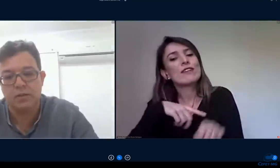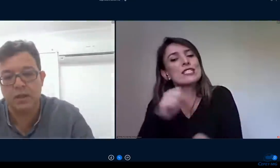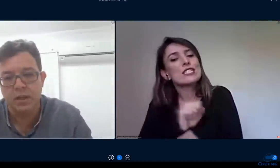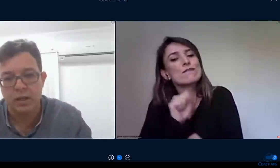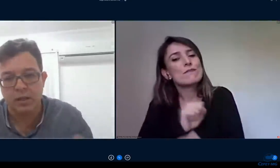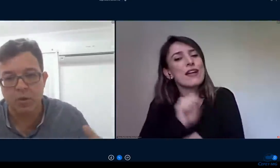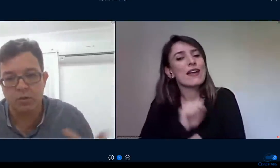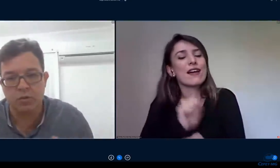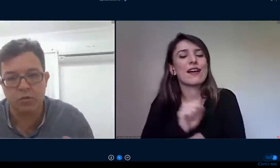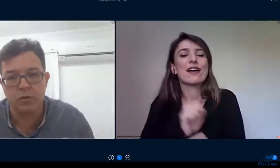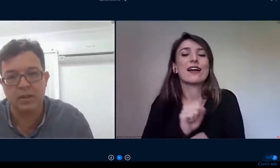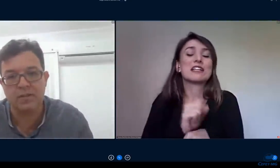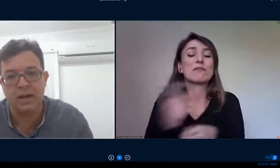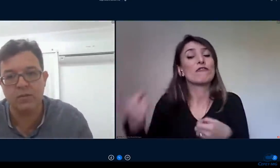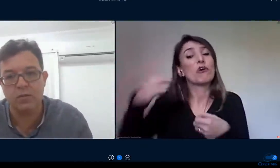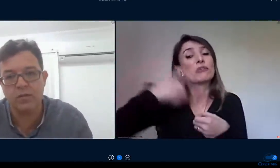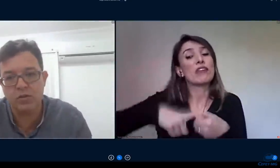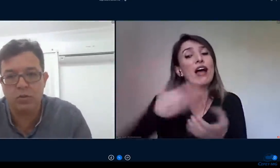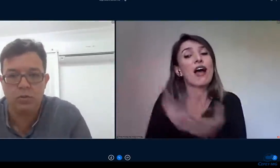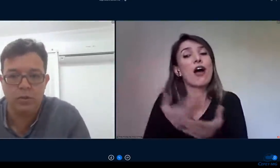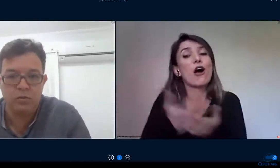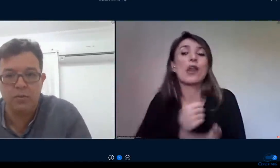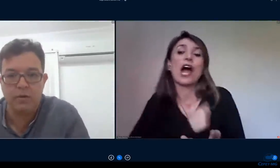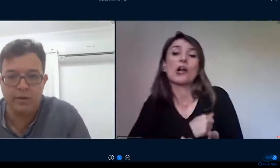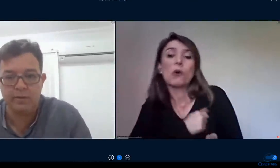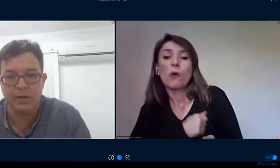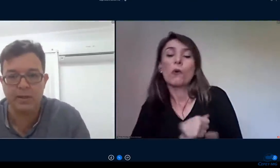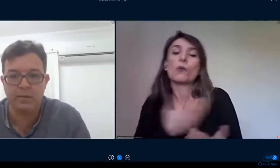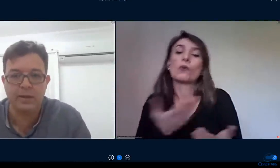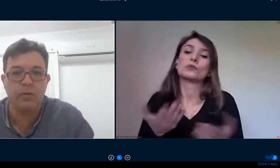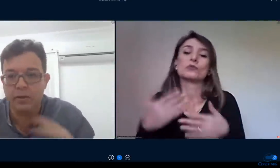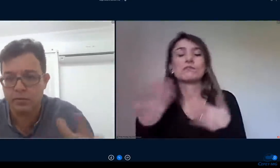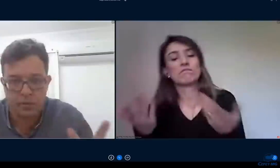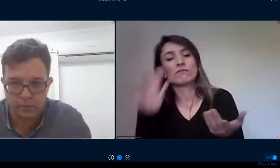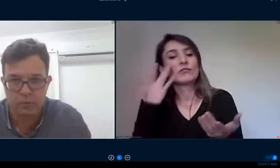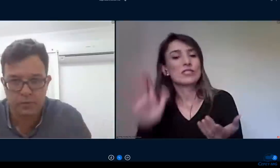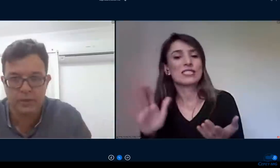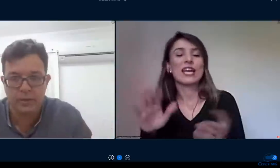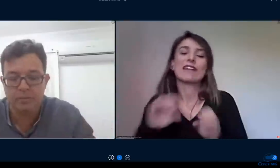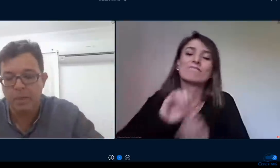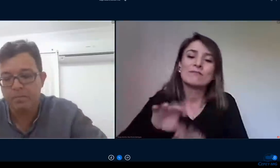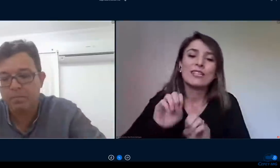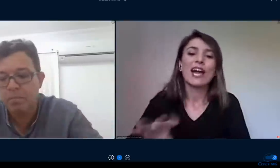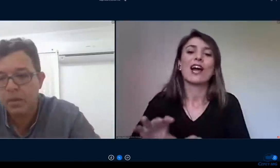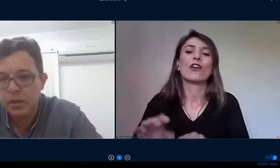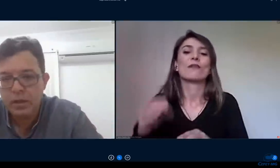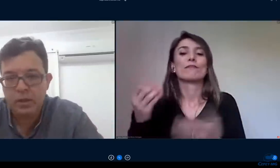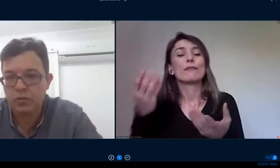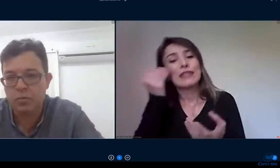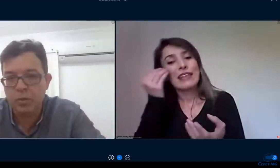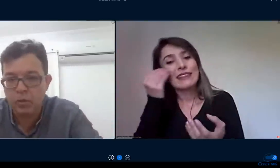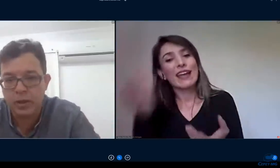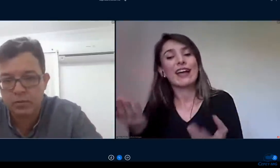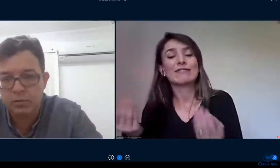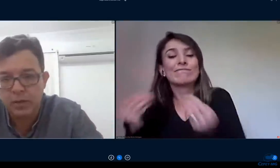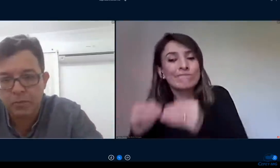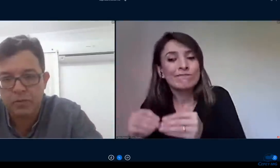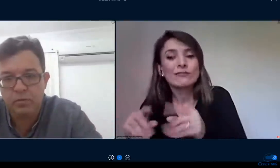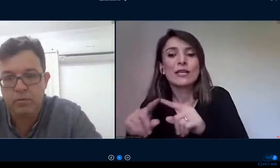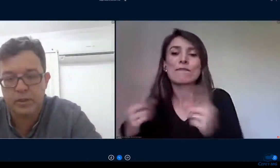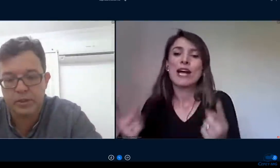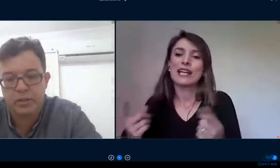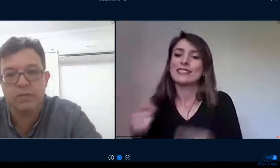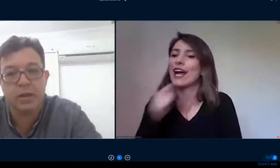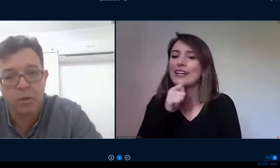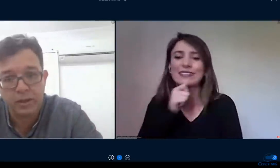práticas em módulos condensados ao invés de duas uma hora semanal dá oito horas por dia isso por enquanto não é